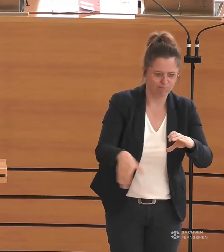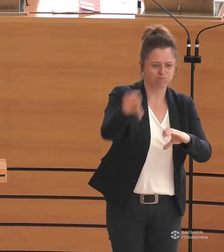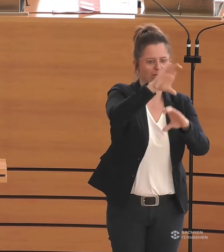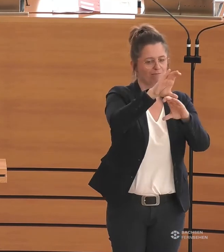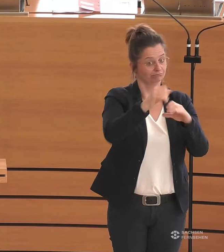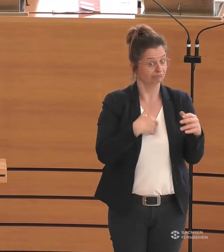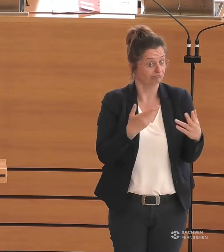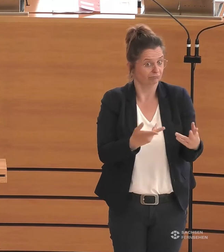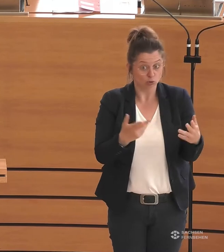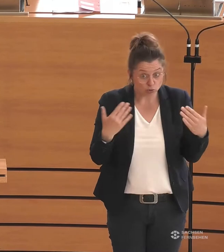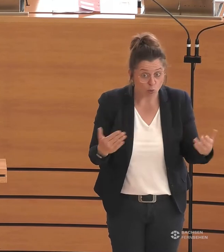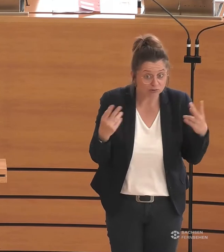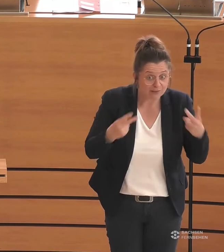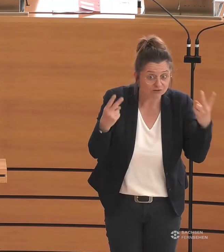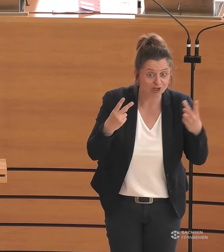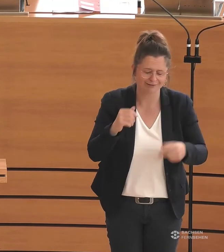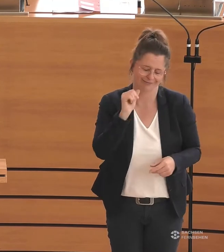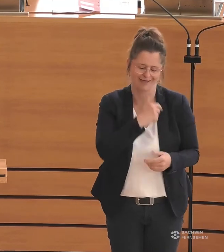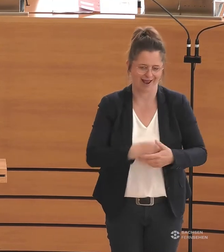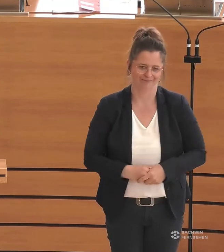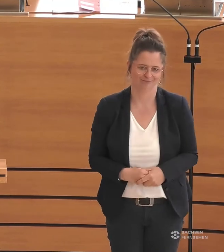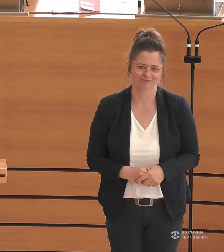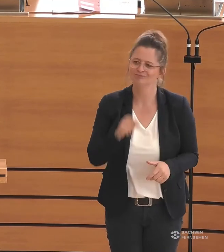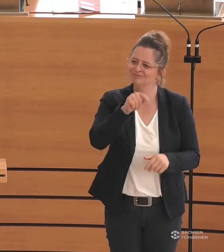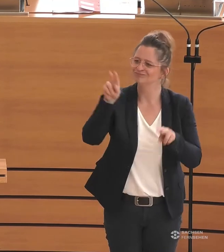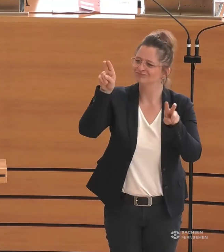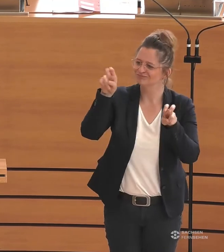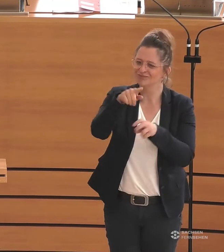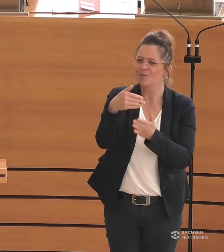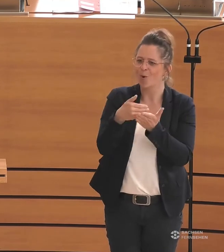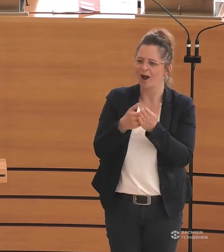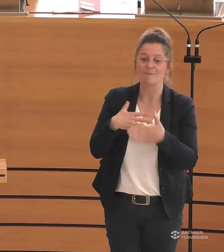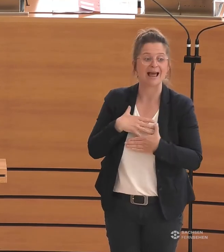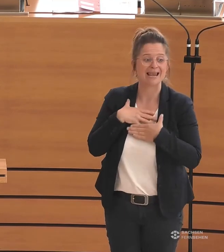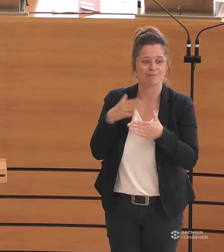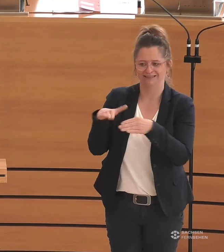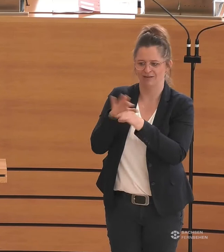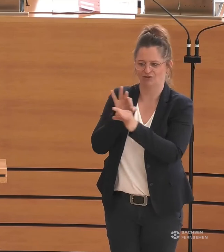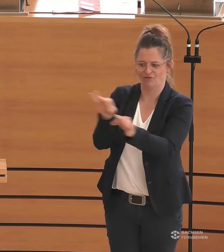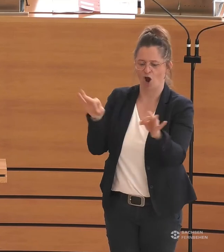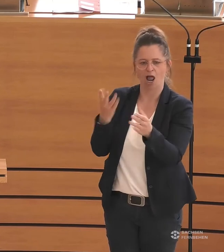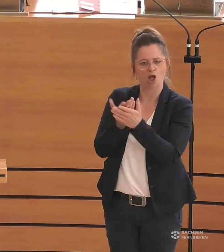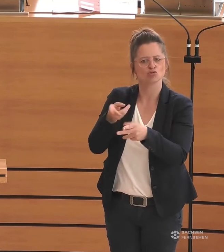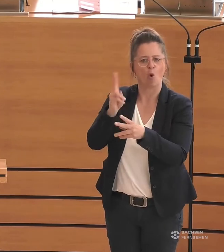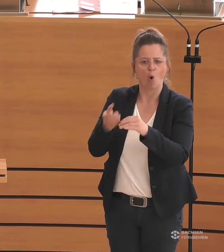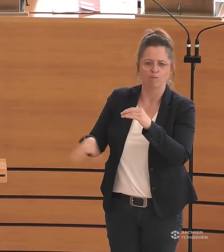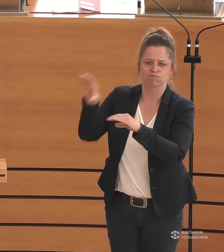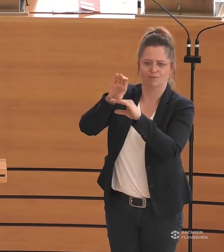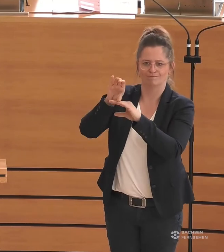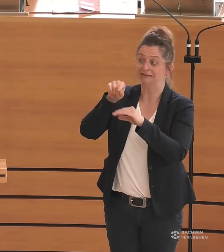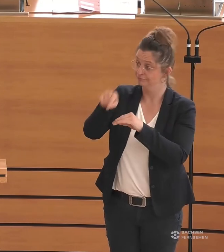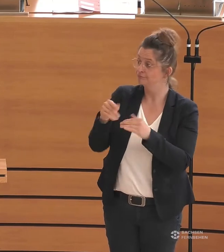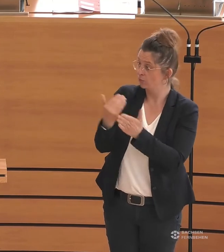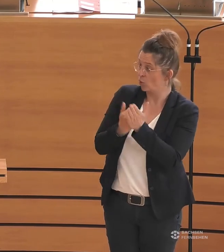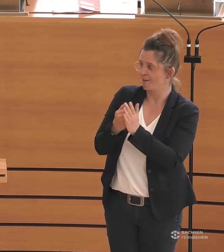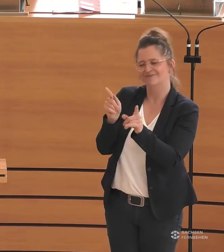selbstverständlich. So haben wir das Projekt Programm Lieblingsplätze für alle sogar noch aufgestockt. Das ist ein Programm, was eben genau so